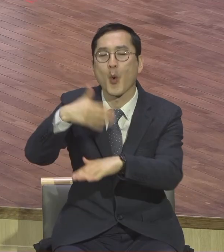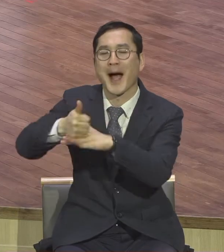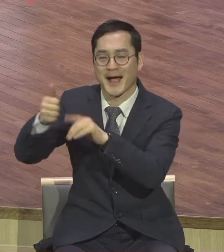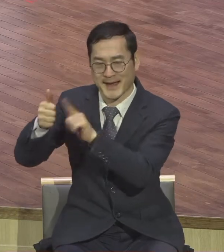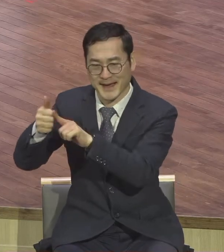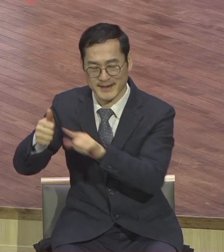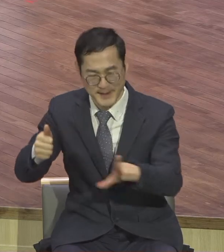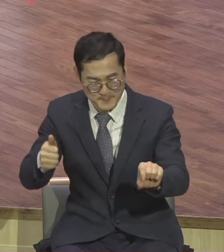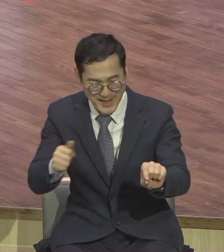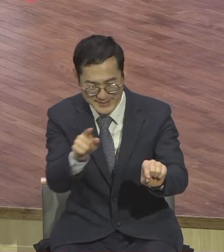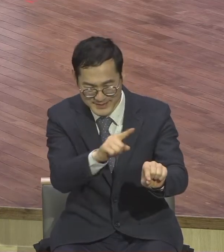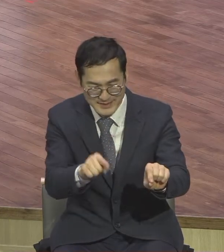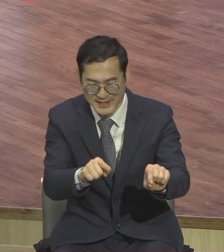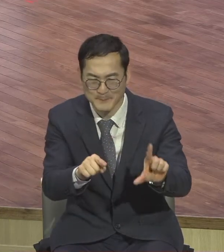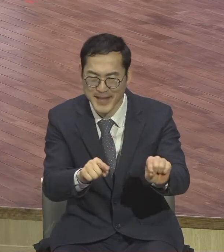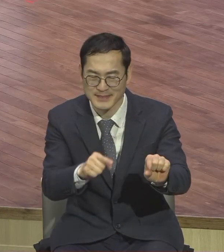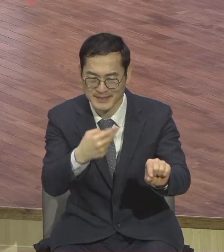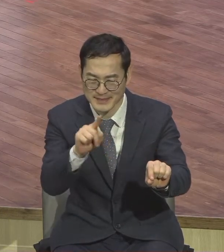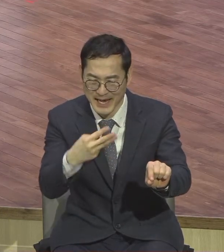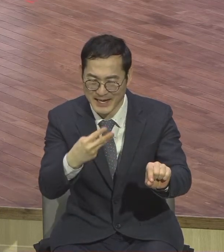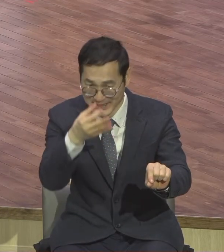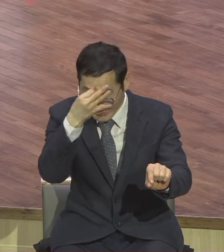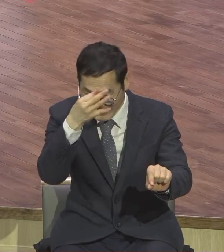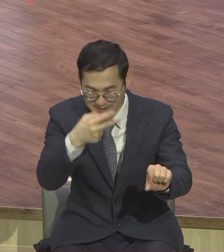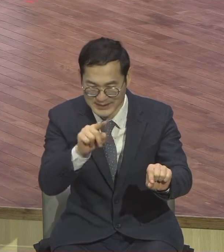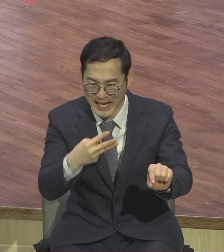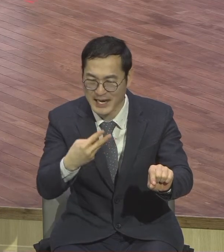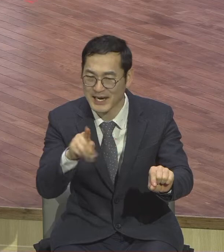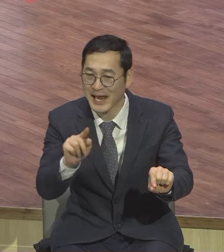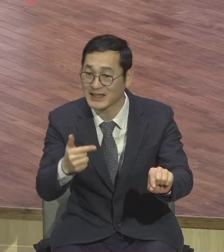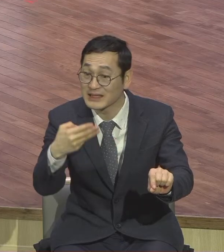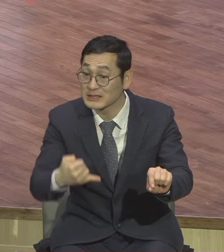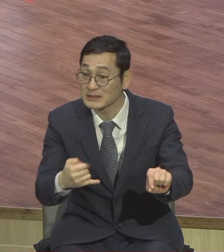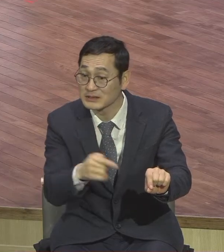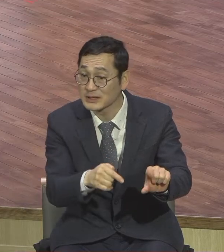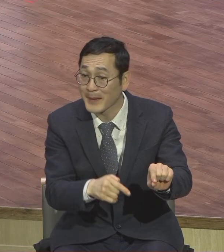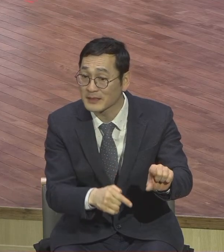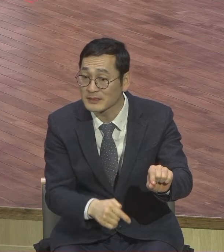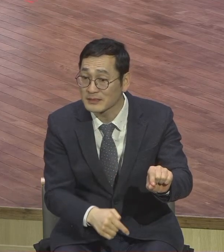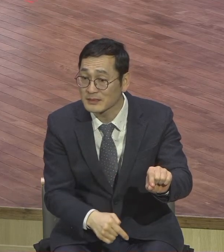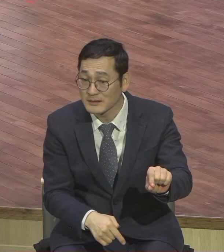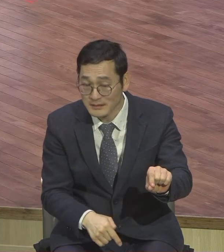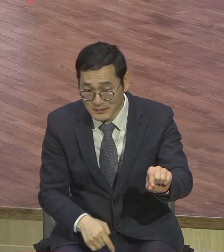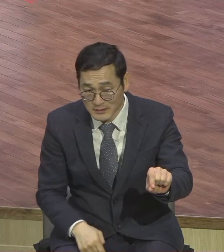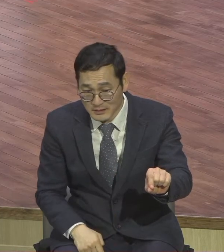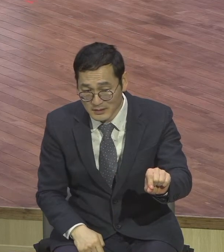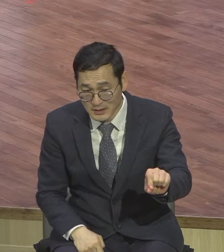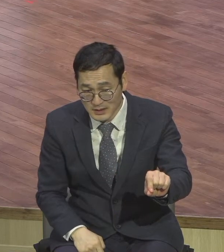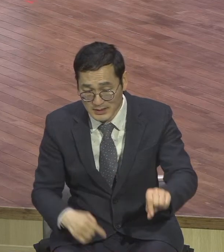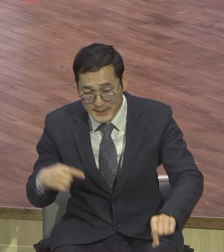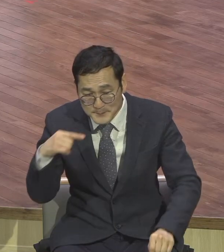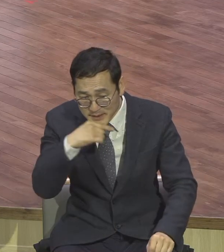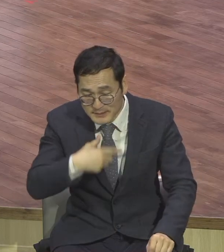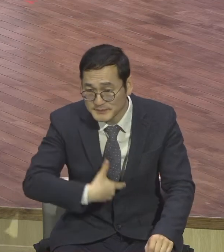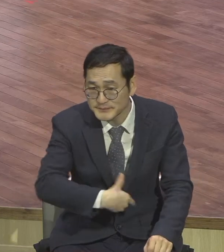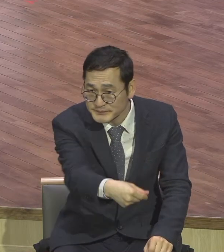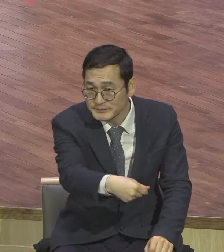달러 달란트 빚진 자가 있는데 이 사람은 도저히 빚을 죽을 때까지